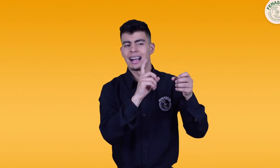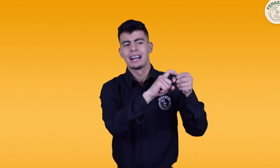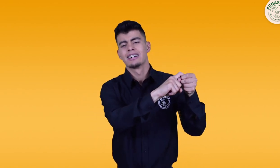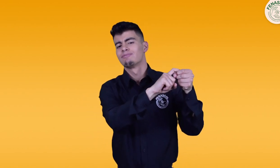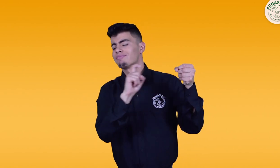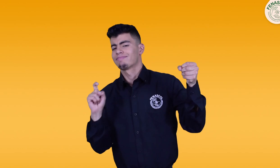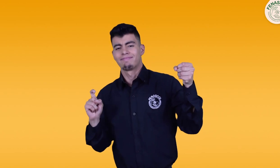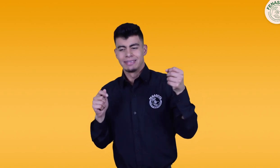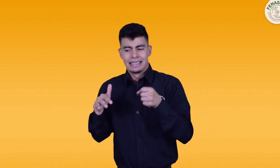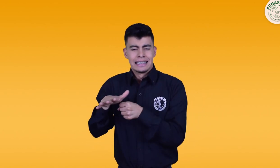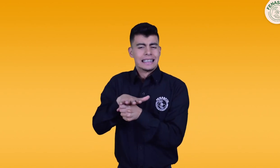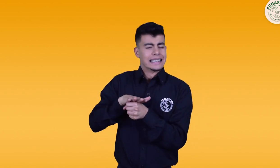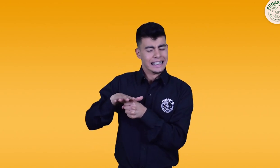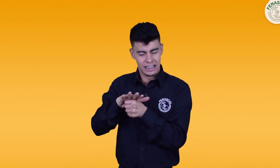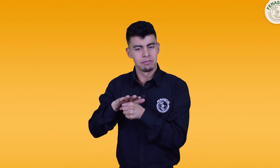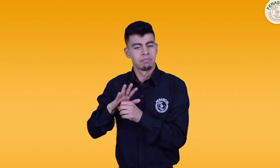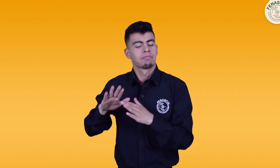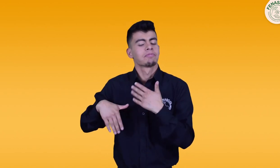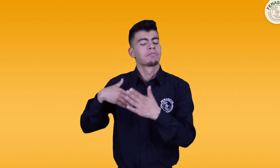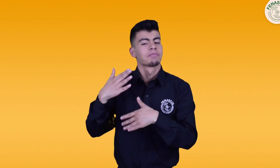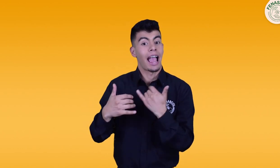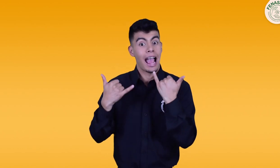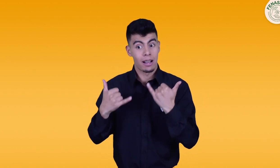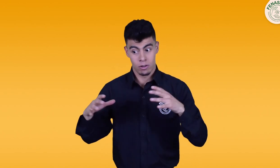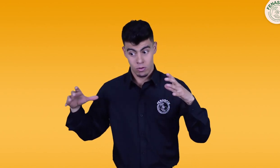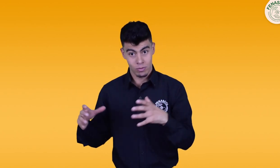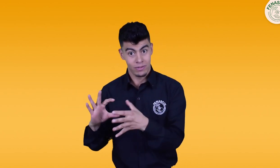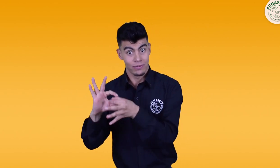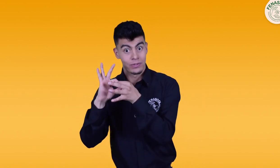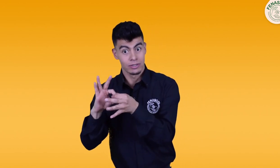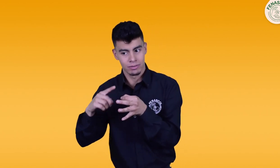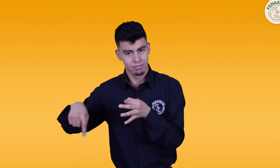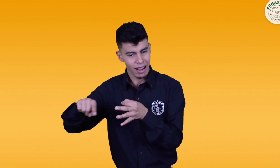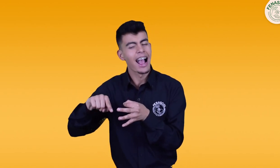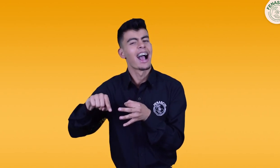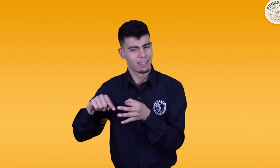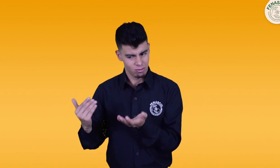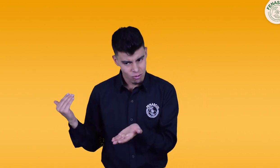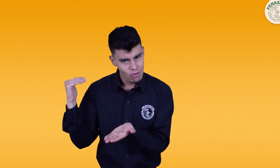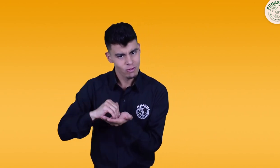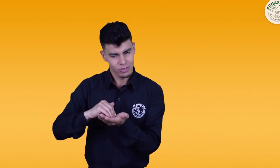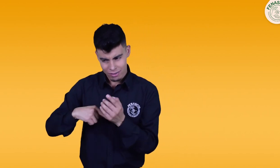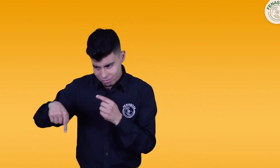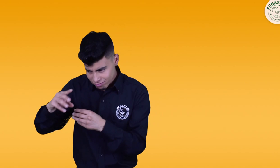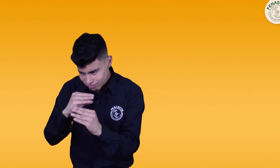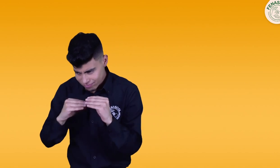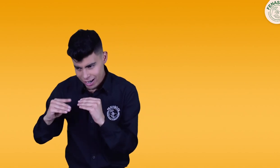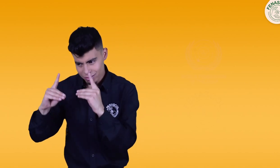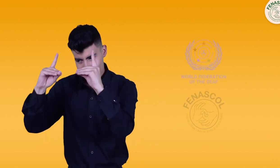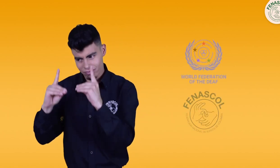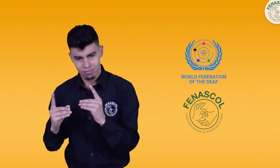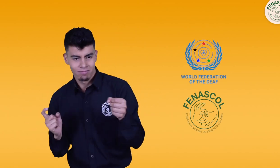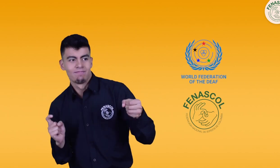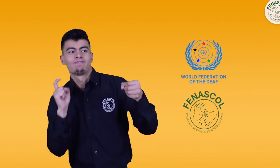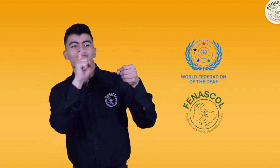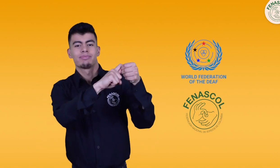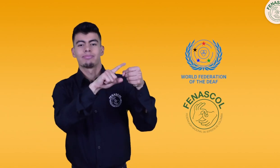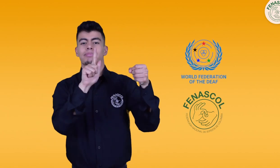tuvo que retirarse, ahora, con la conformación de FENASCOL, decidieron volver a ser parte de la